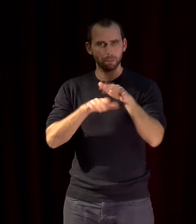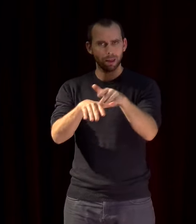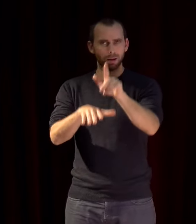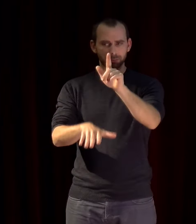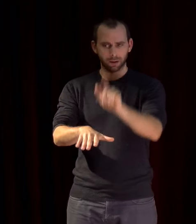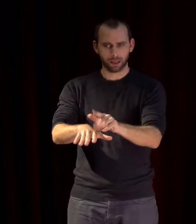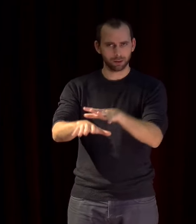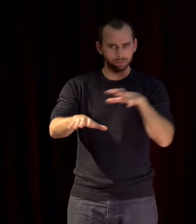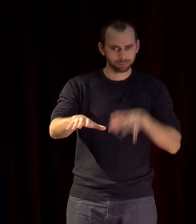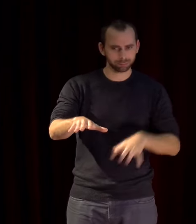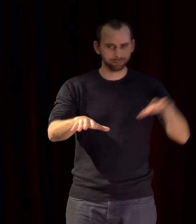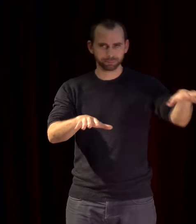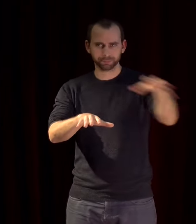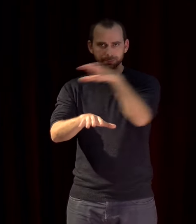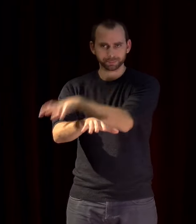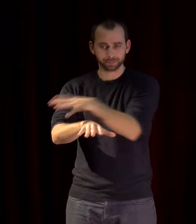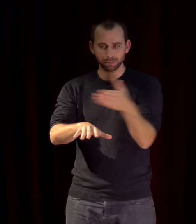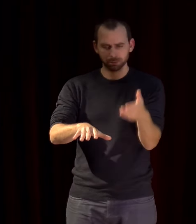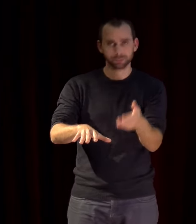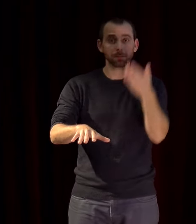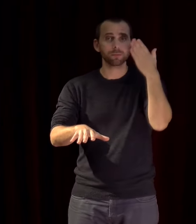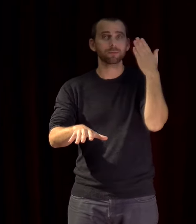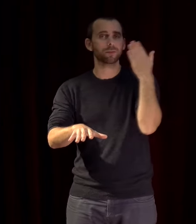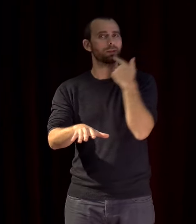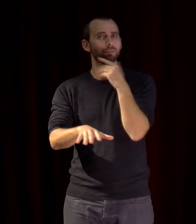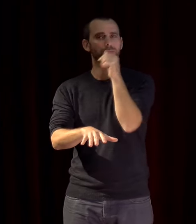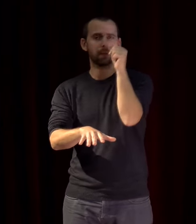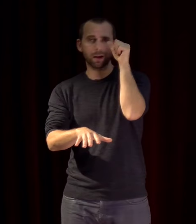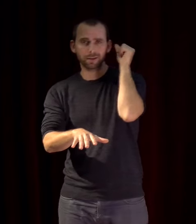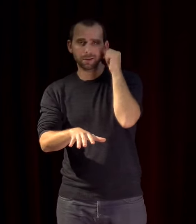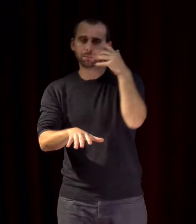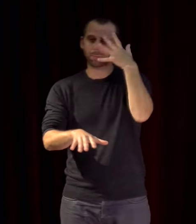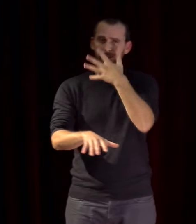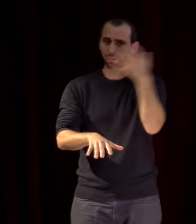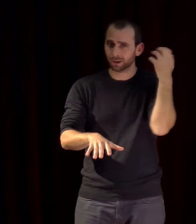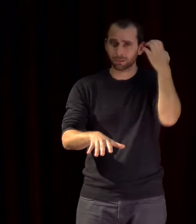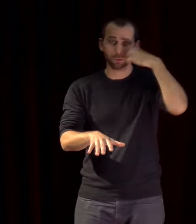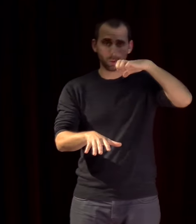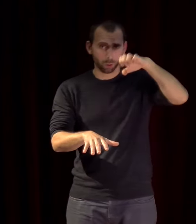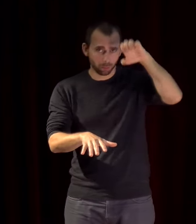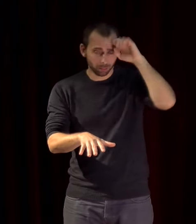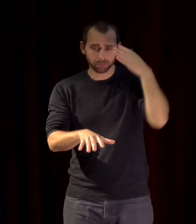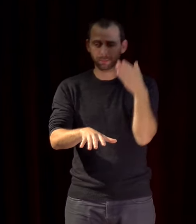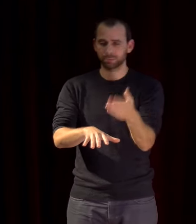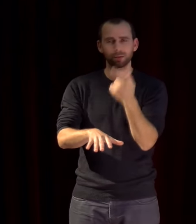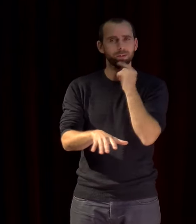les trois masses continentales de l'Europe de l'Asie et de l'Afrique entre les Aryens les